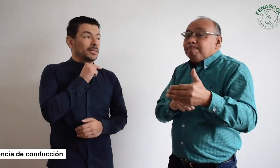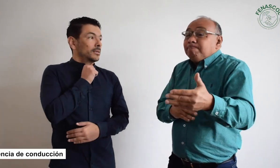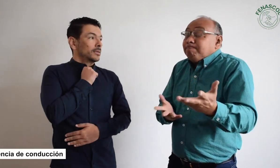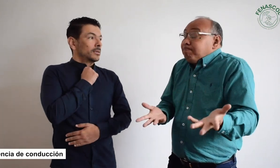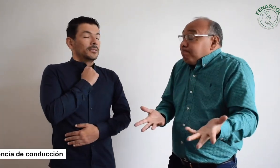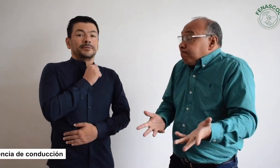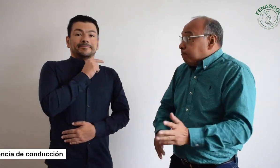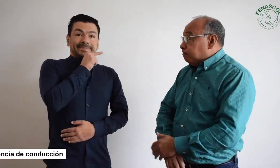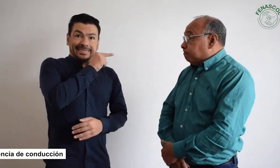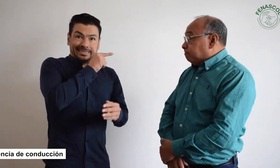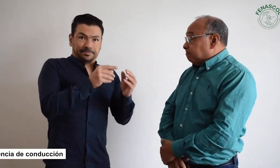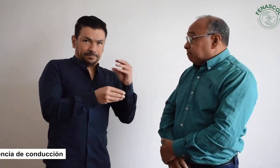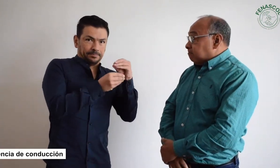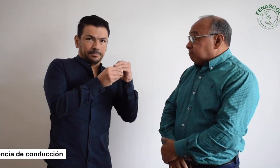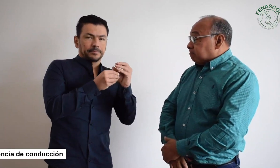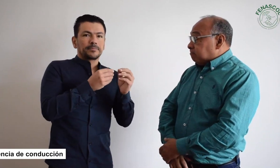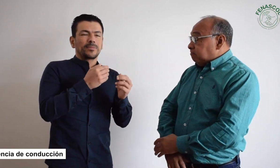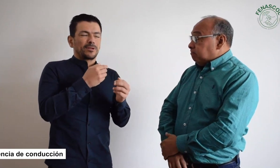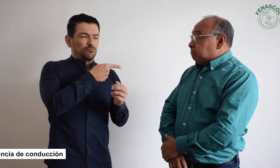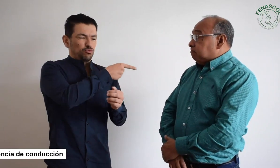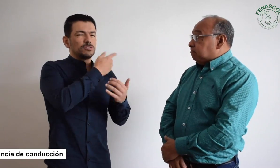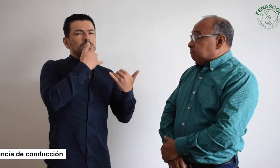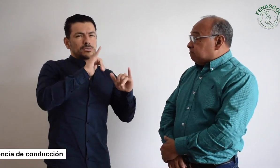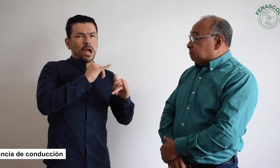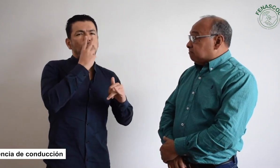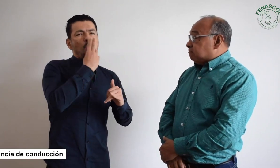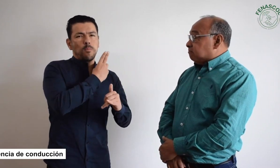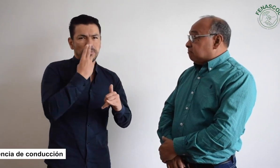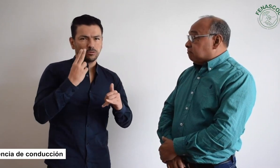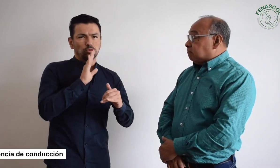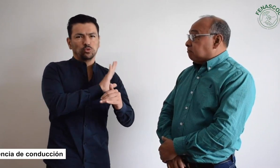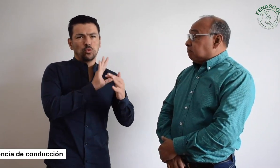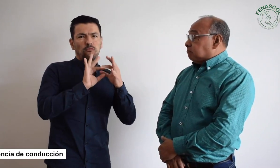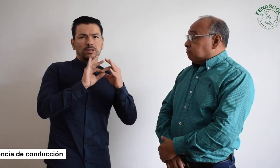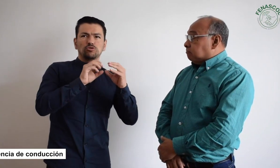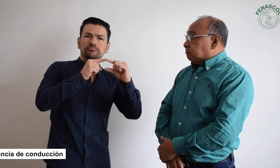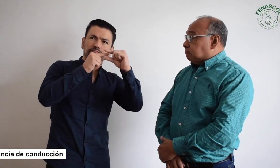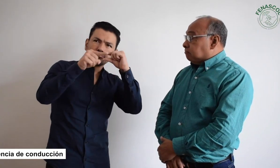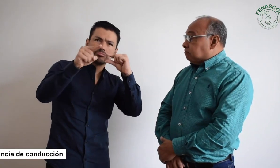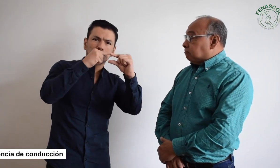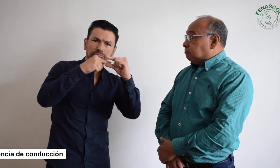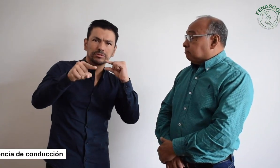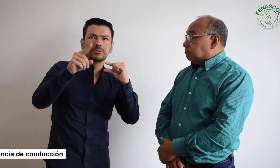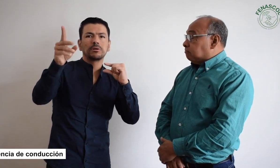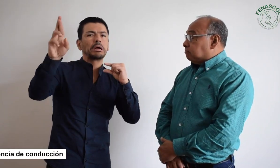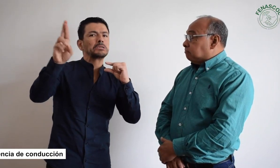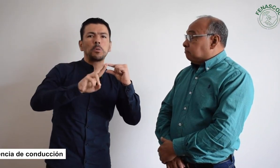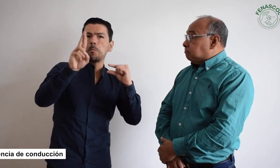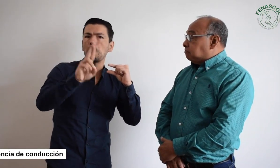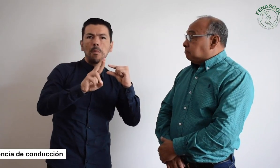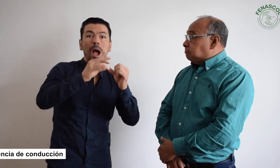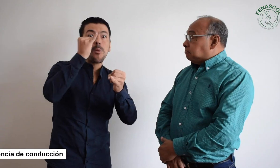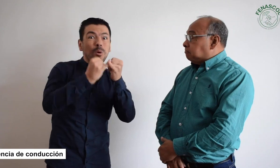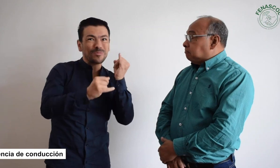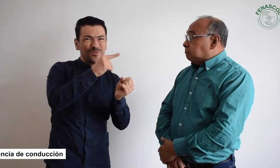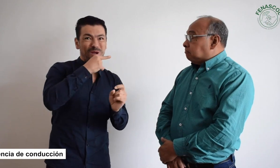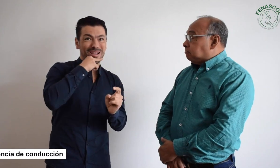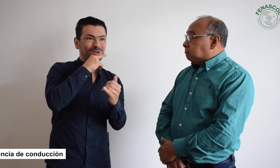a la espera. No sabemos cuándo sería una próxima reunión. Sí, adicional a lo que cuentas es que Fenasco ya se ha comprometido, ha